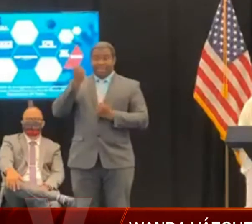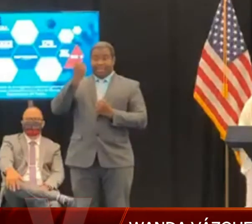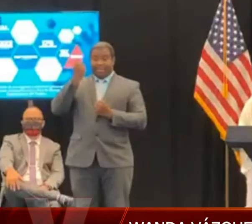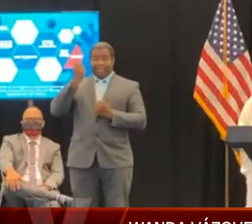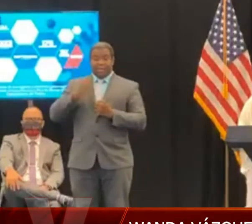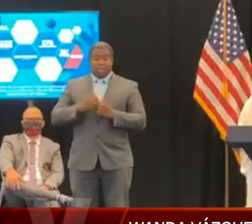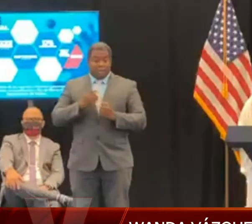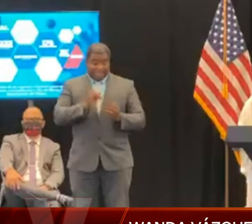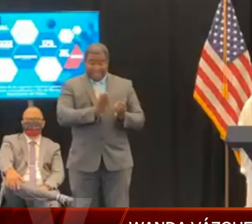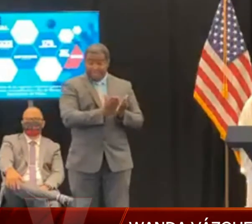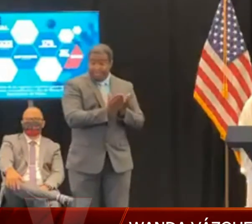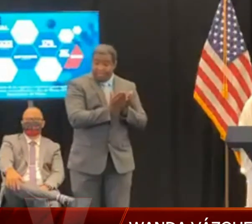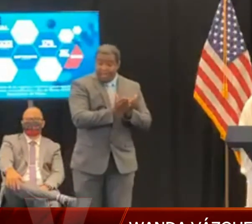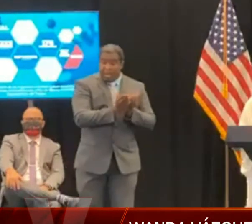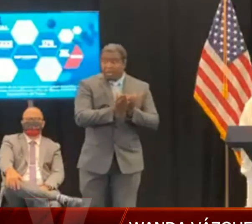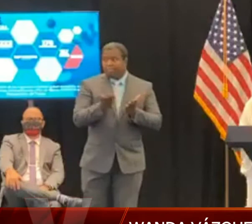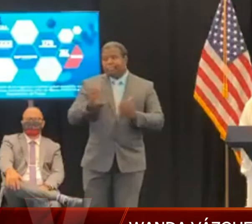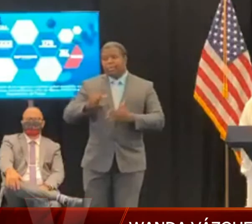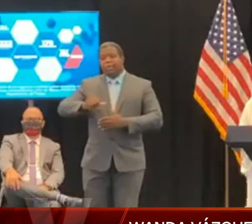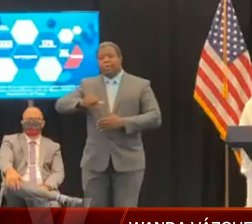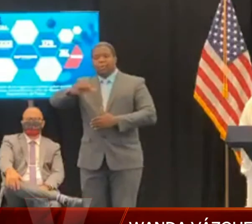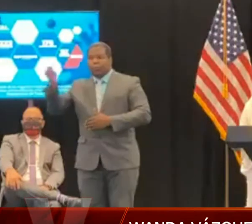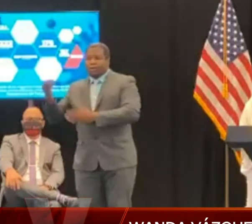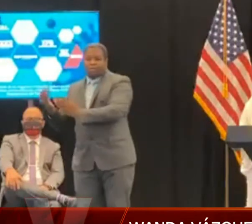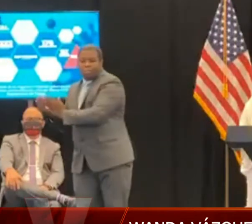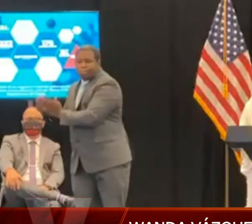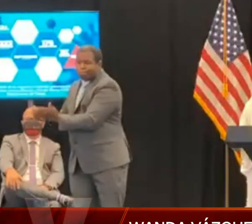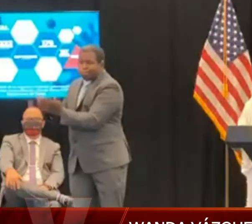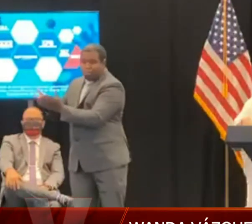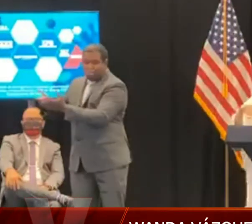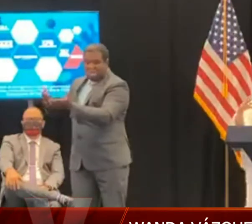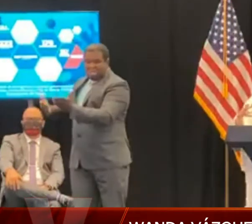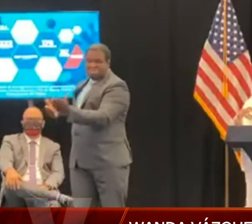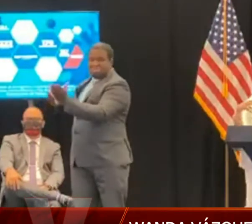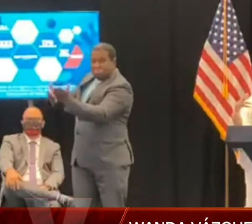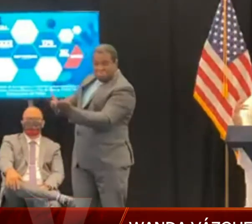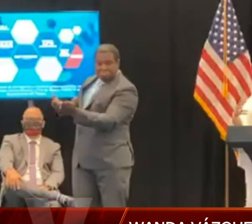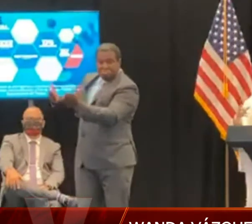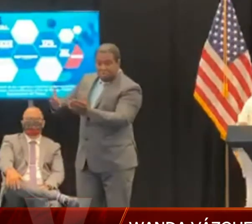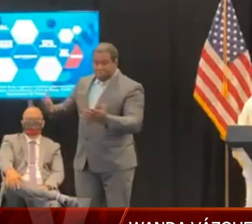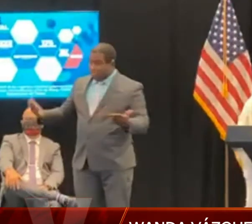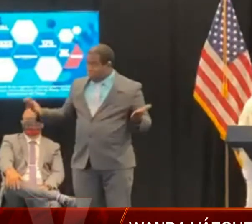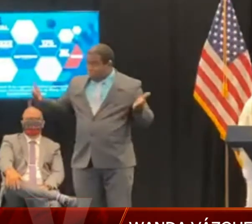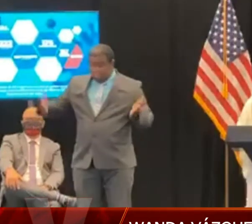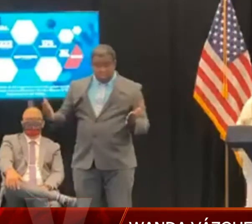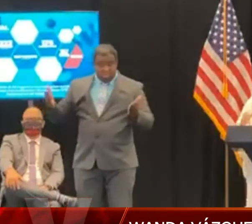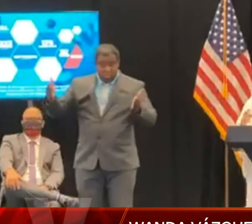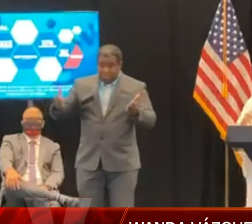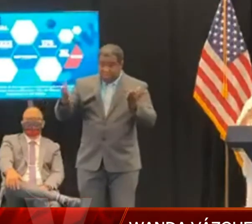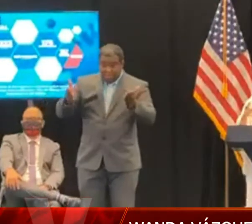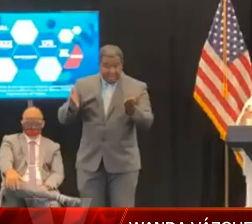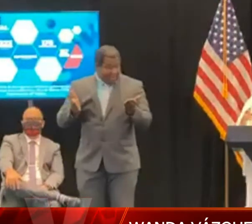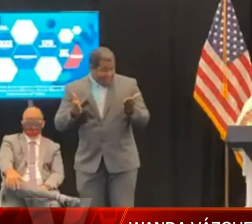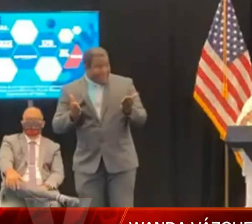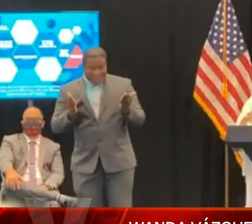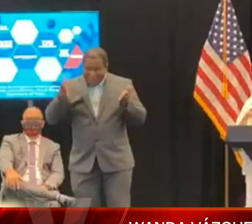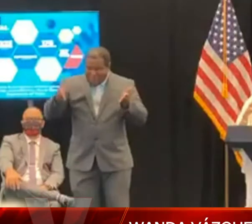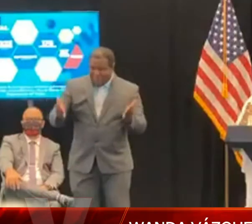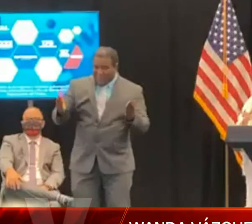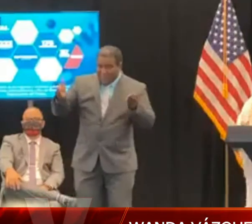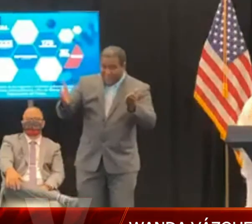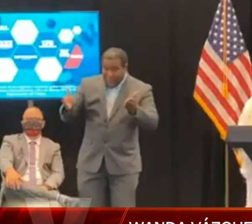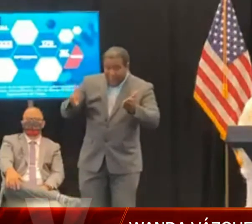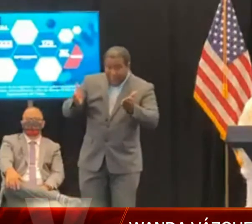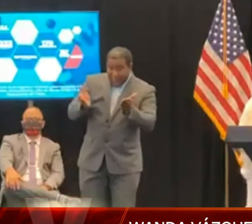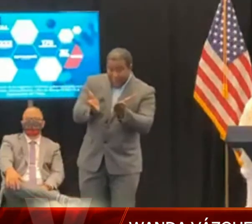menos de 15 pies o que promuevan actividades que propendan al